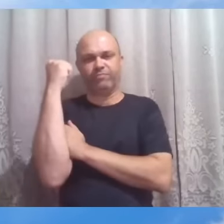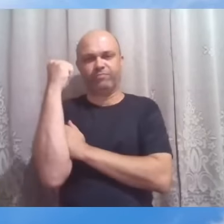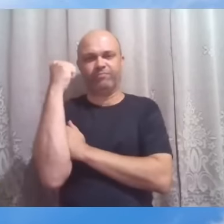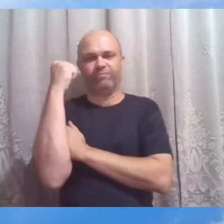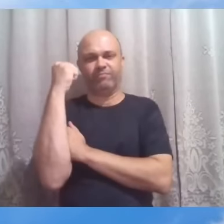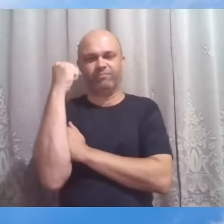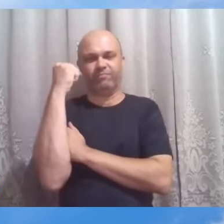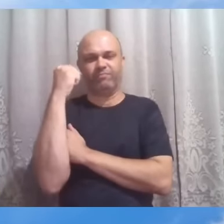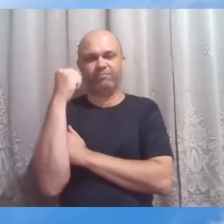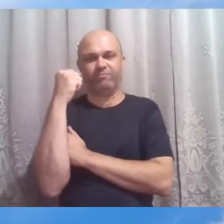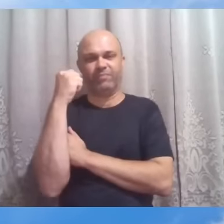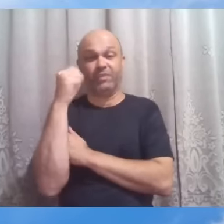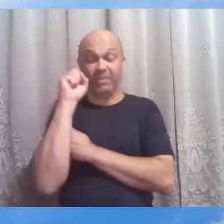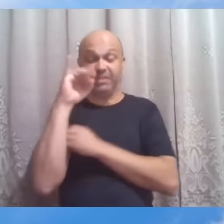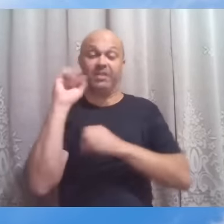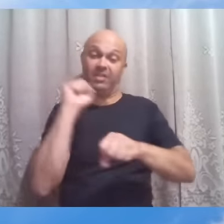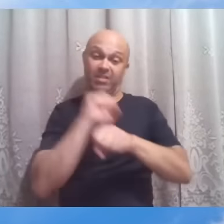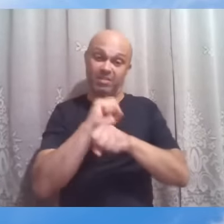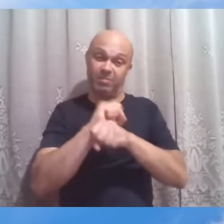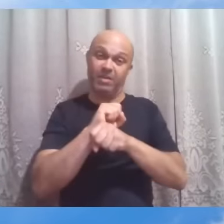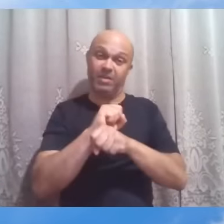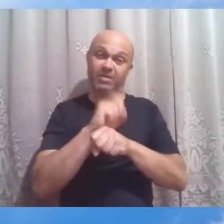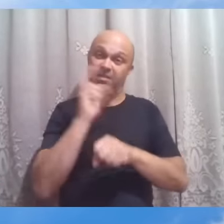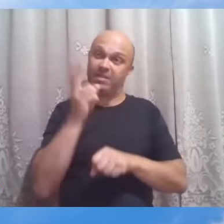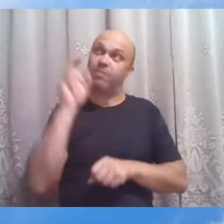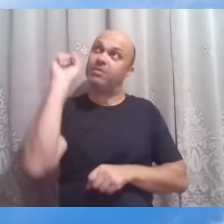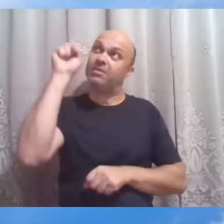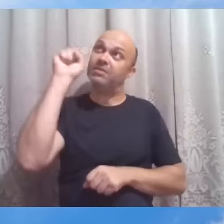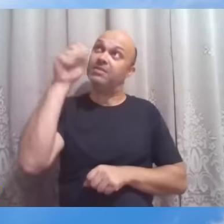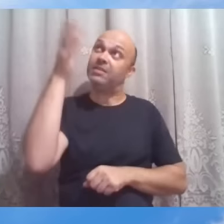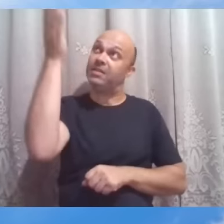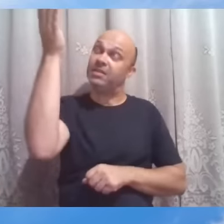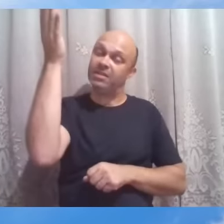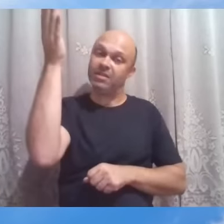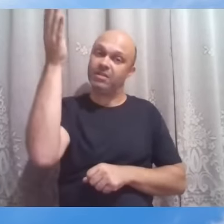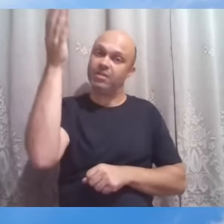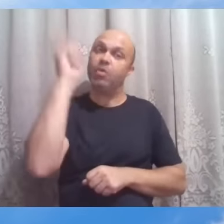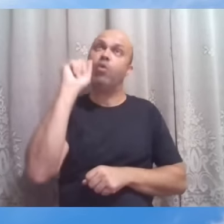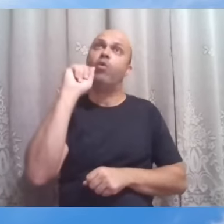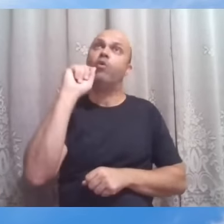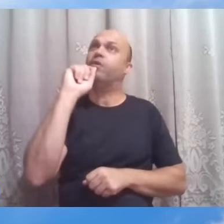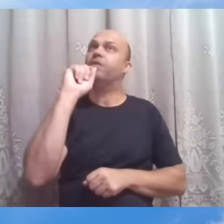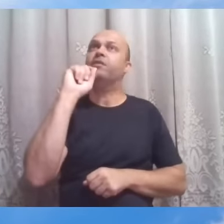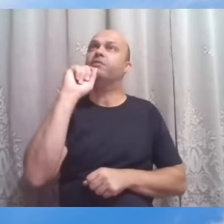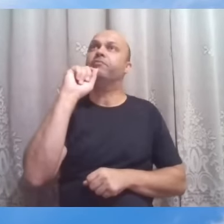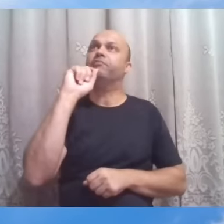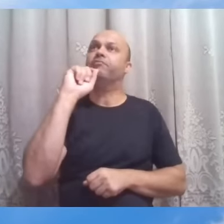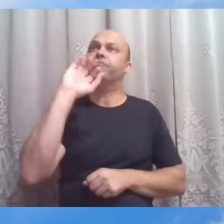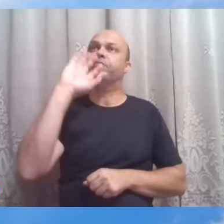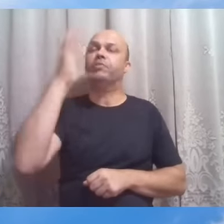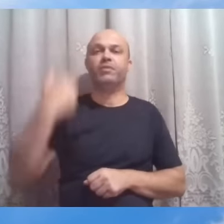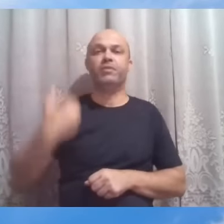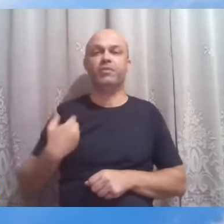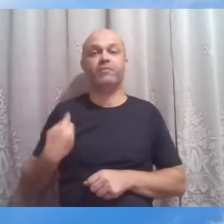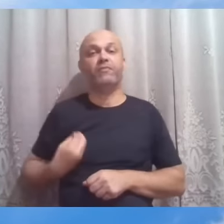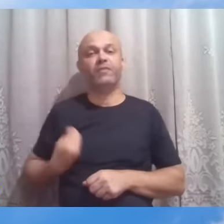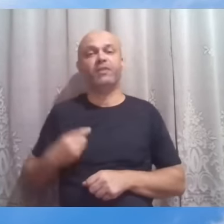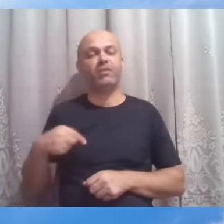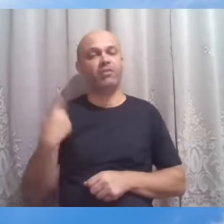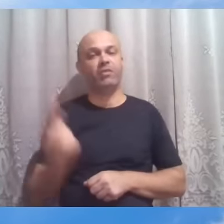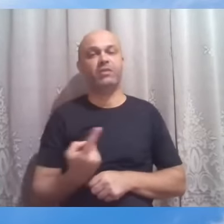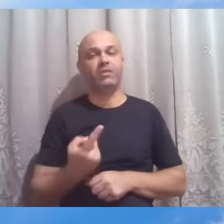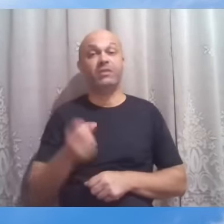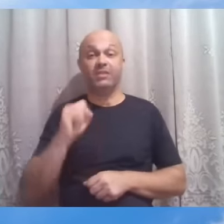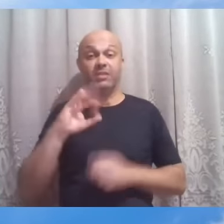Se esperássemos somente o sim do alto que seria de nossas vidas se a todas as nossas